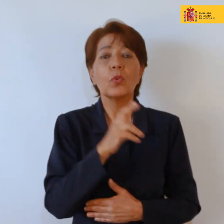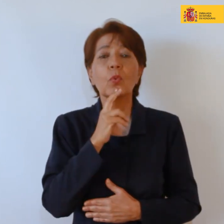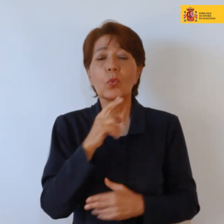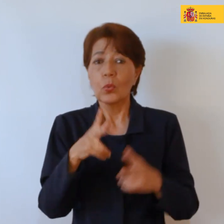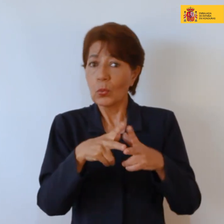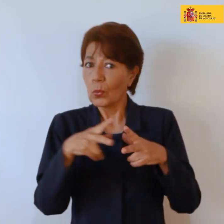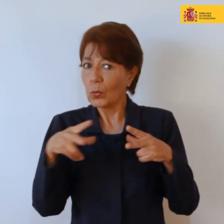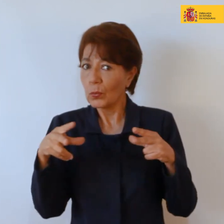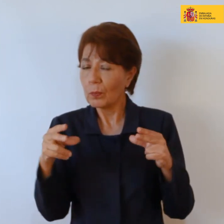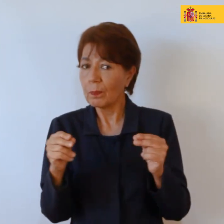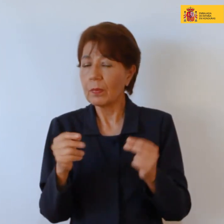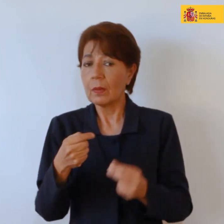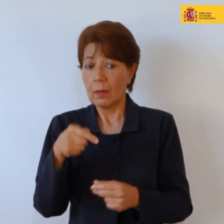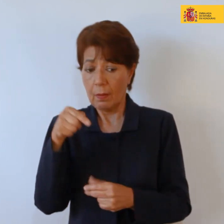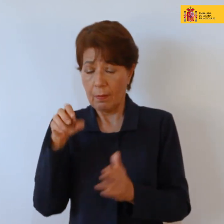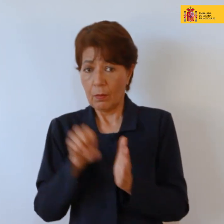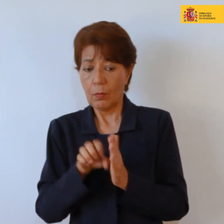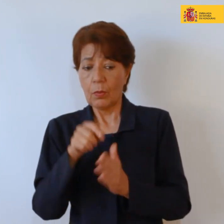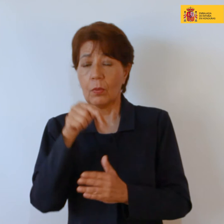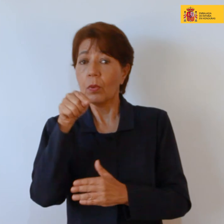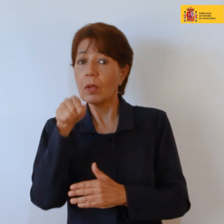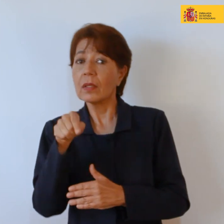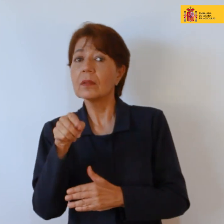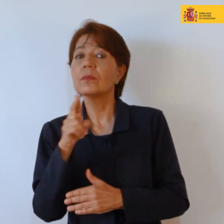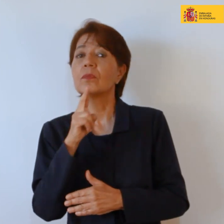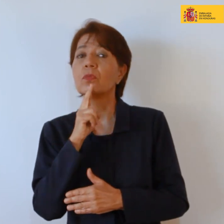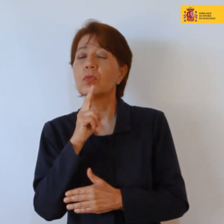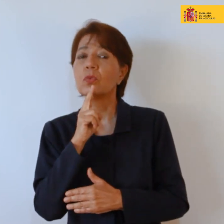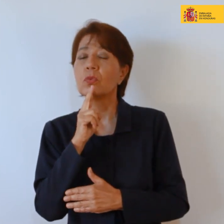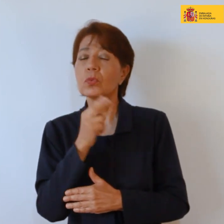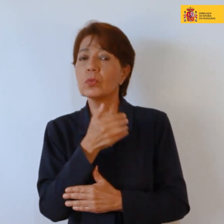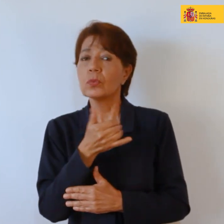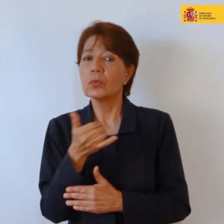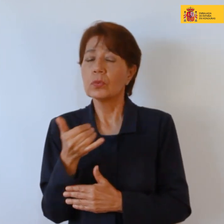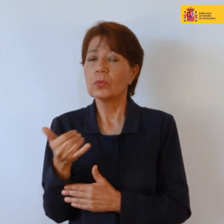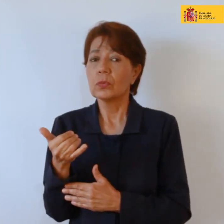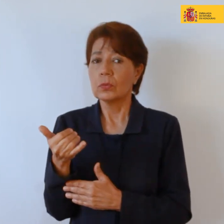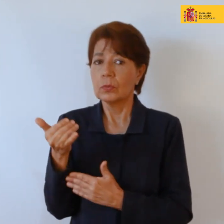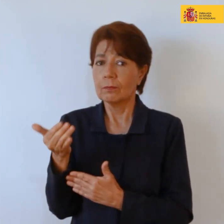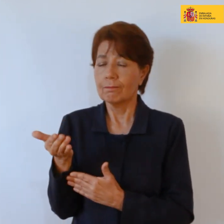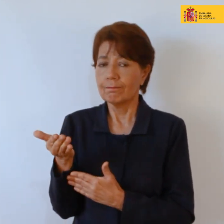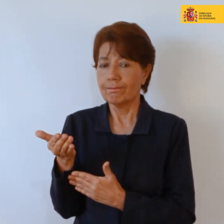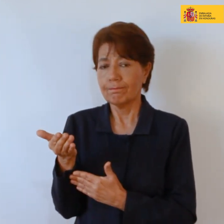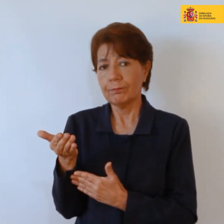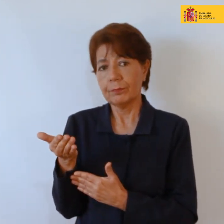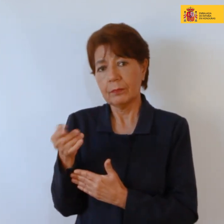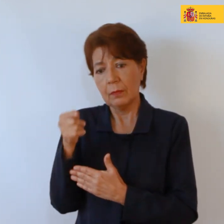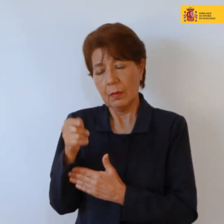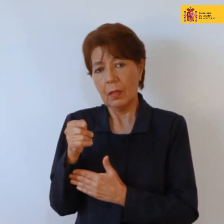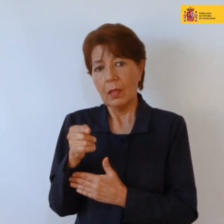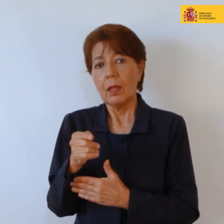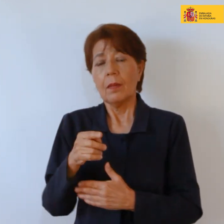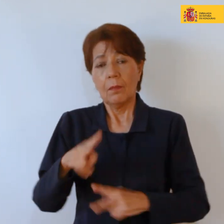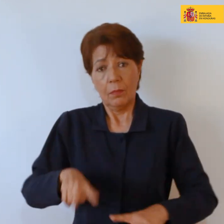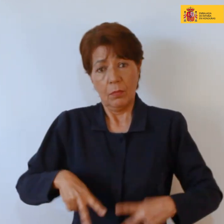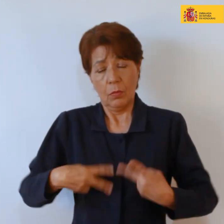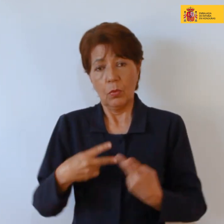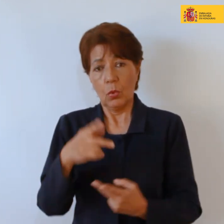y Nicaragua y entonces en Honduras se encontraba el cacique Lempira que era